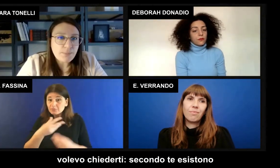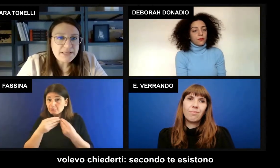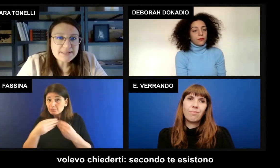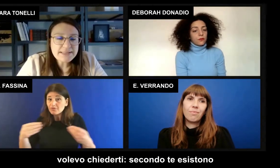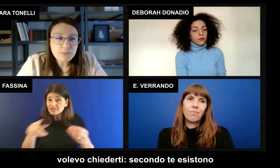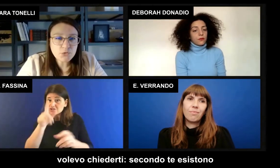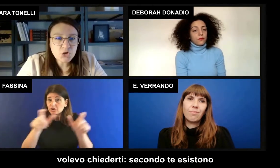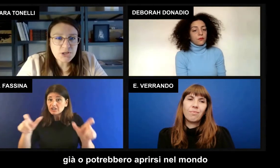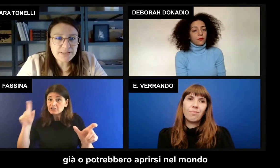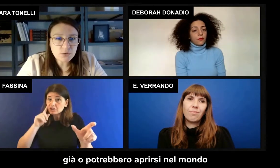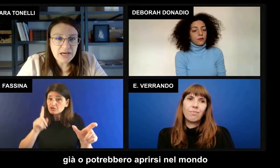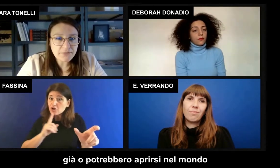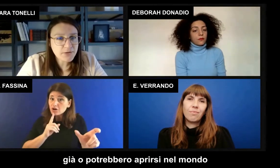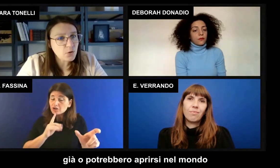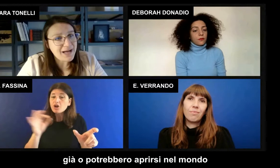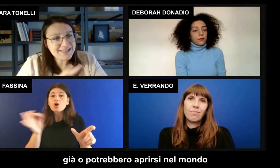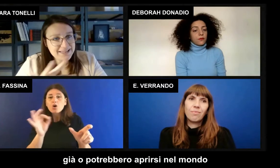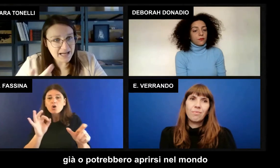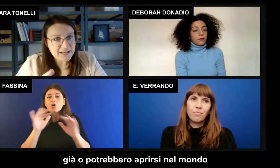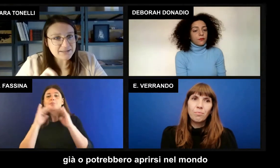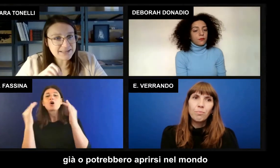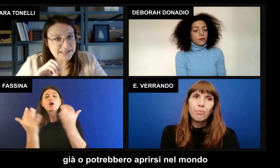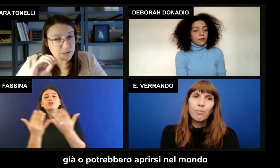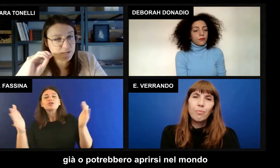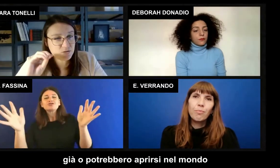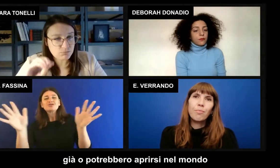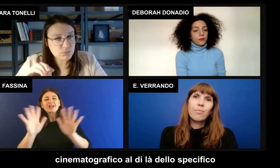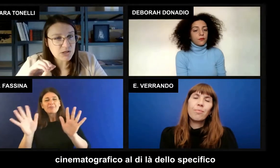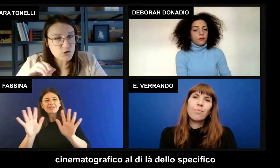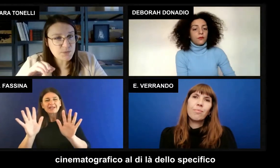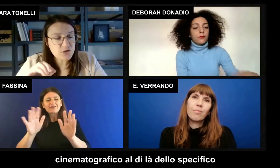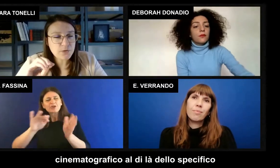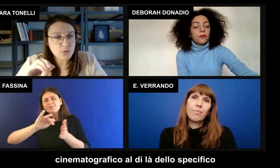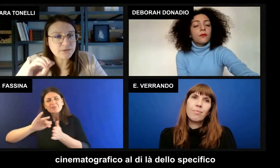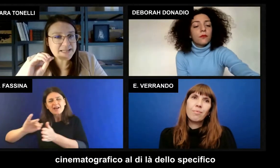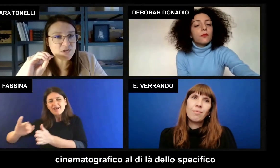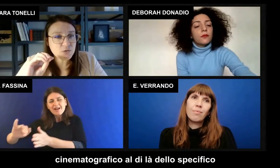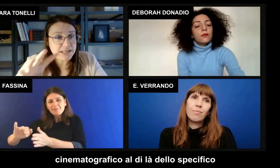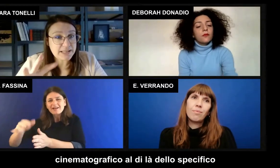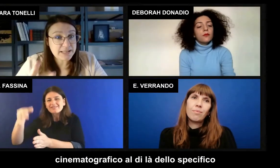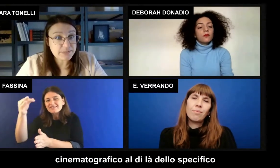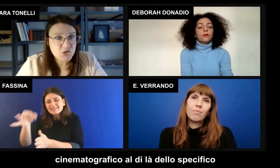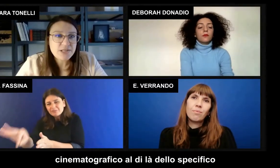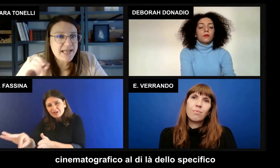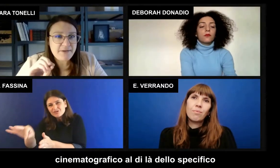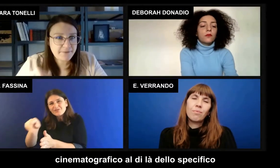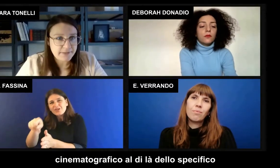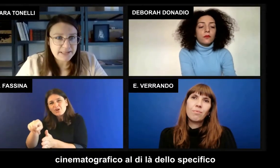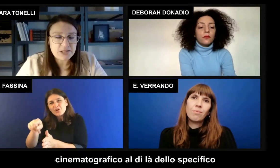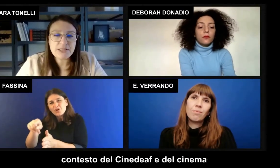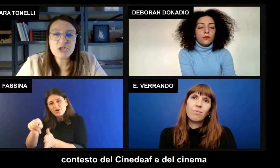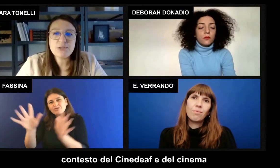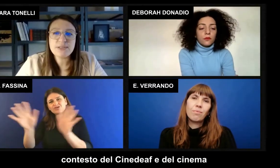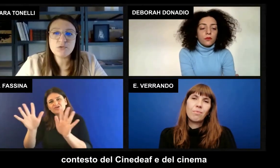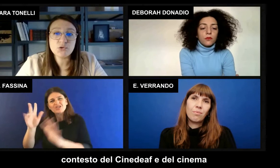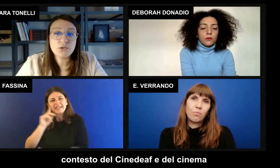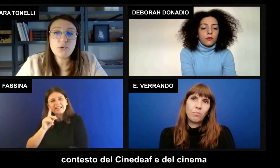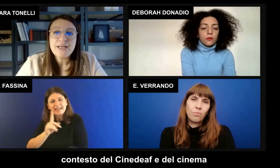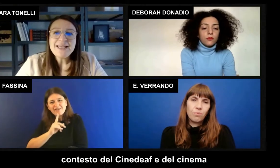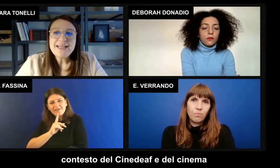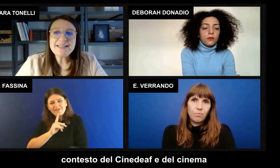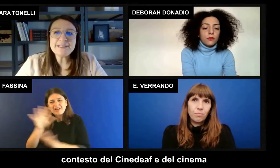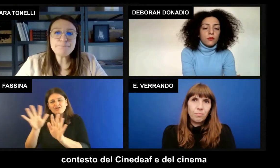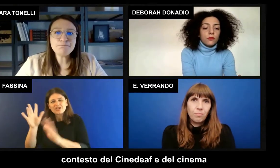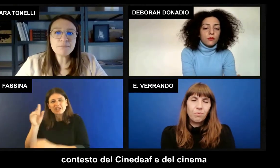potrebbero aprirsi nel mondo cinematografico, al di là dello specifico contesto del cine deaf, del cinemato